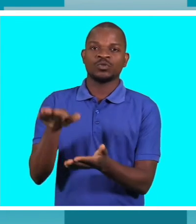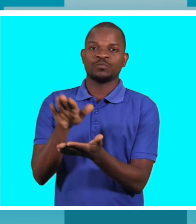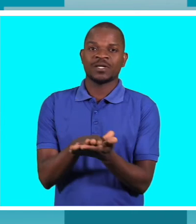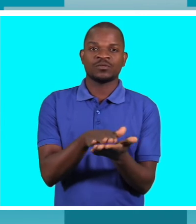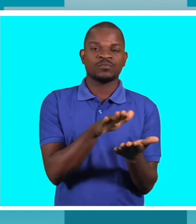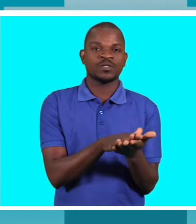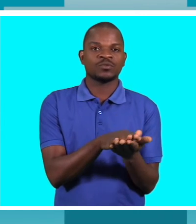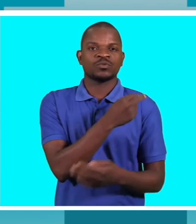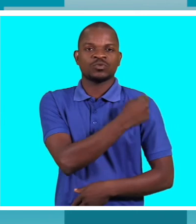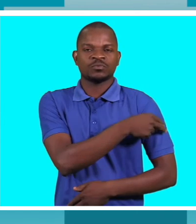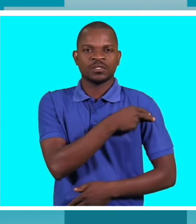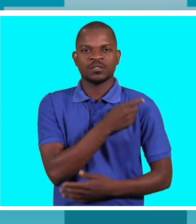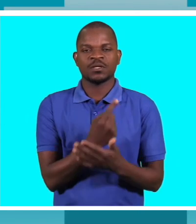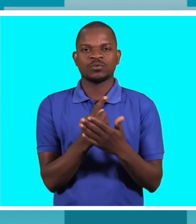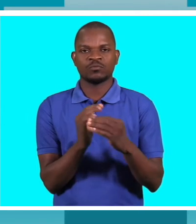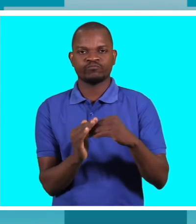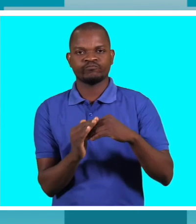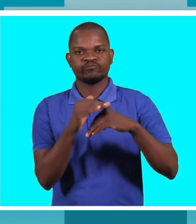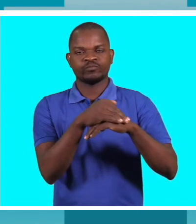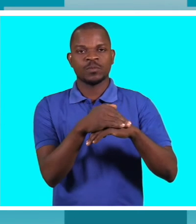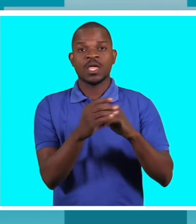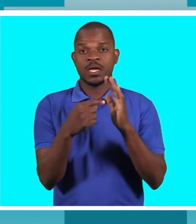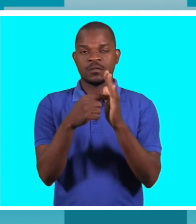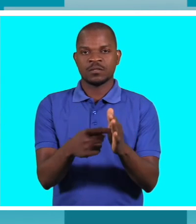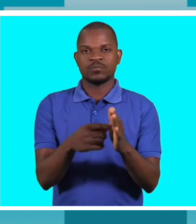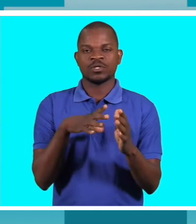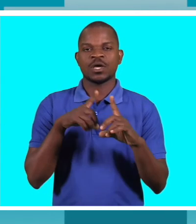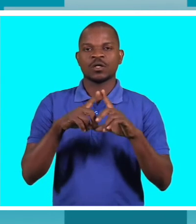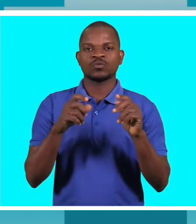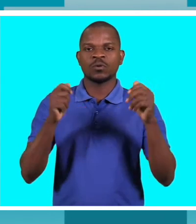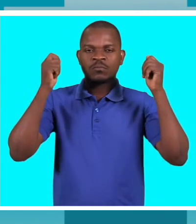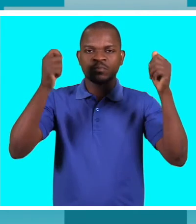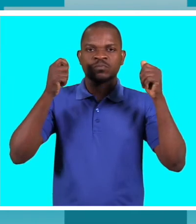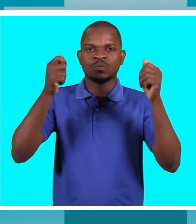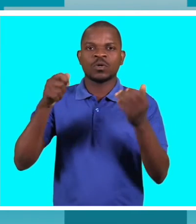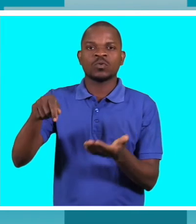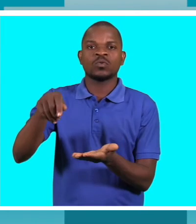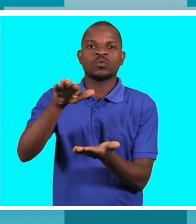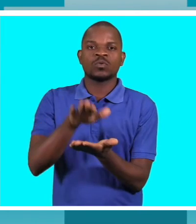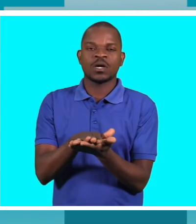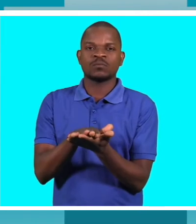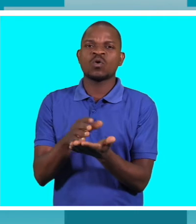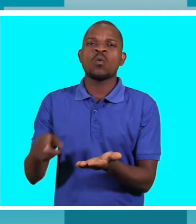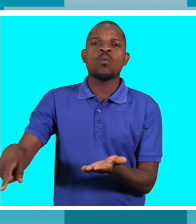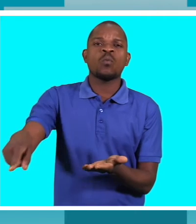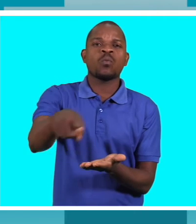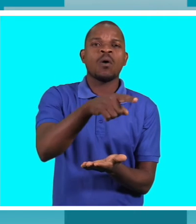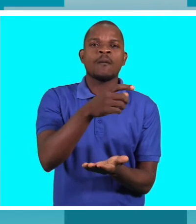que sejam acessíveis imaginamos que há uma campanha em uma guanina o sítio se tem um torre real como